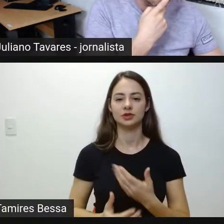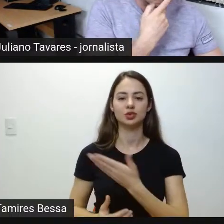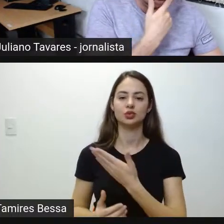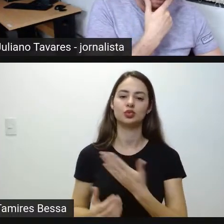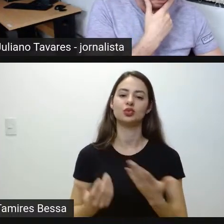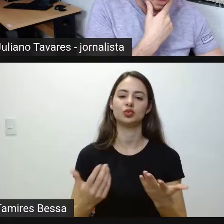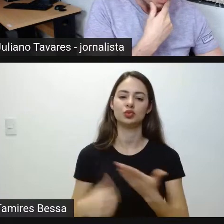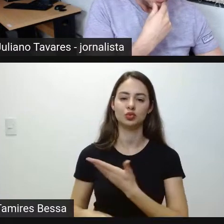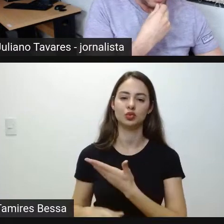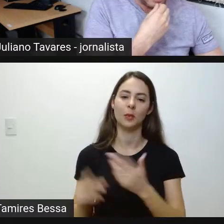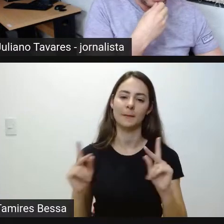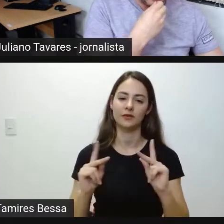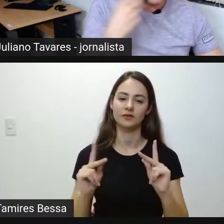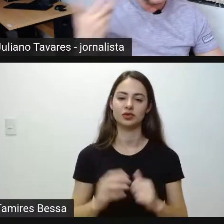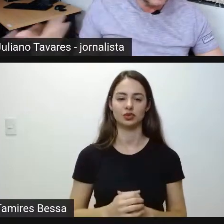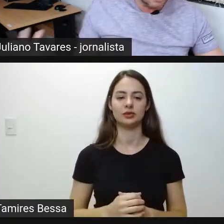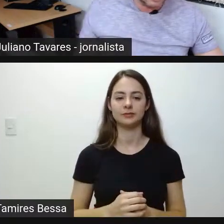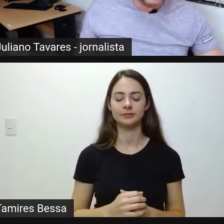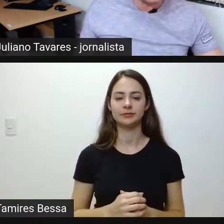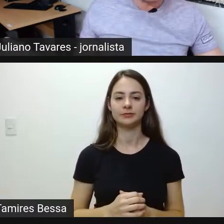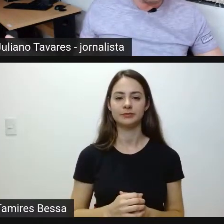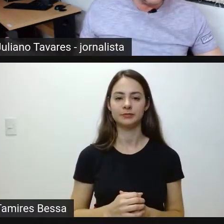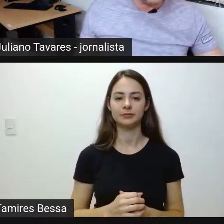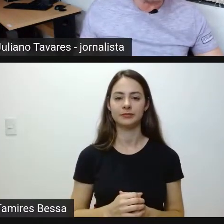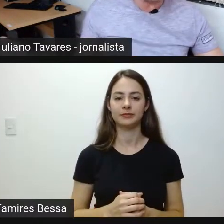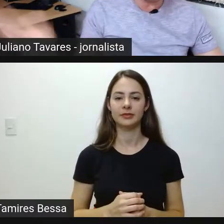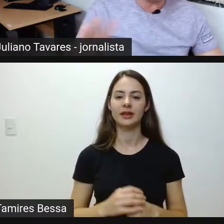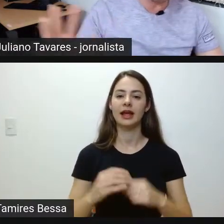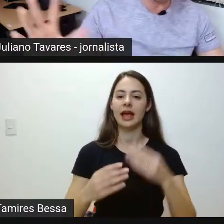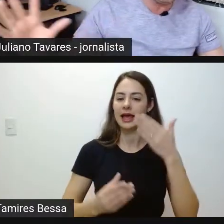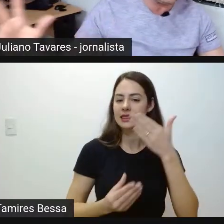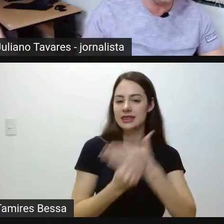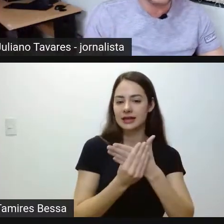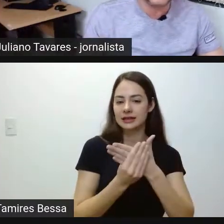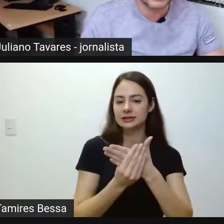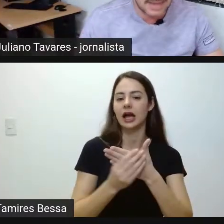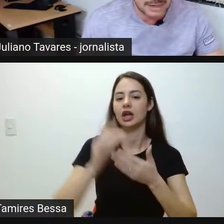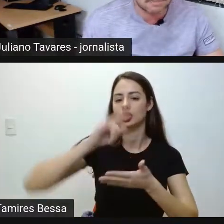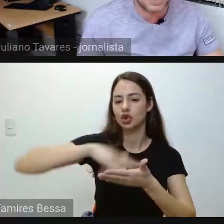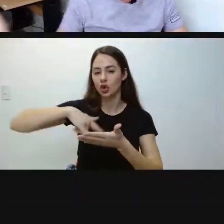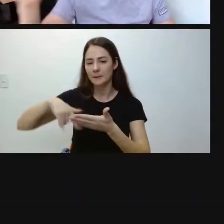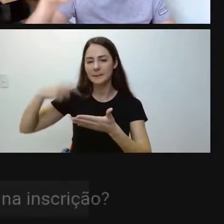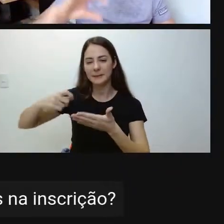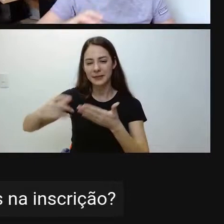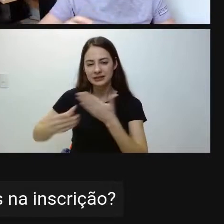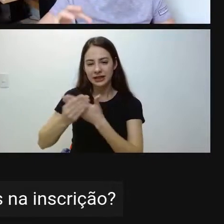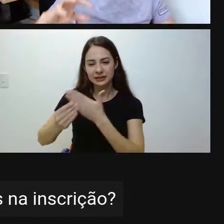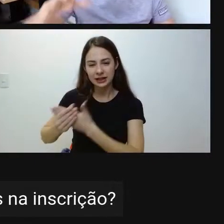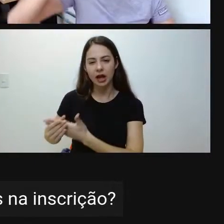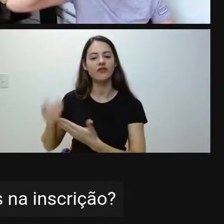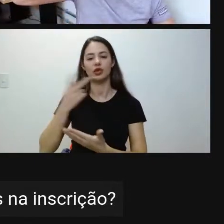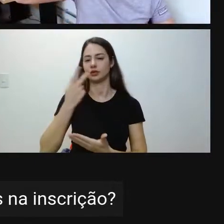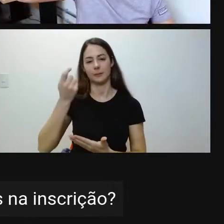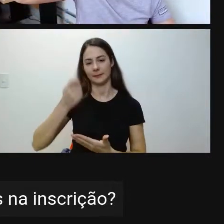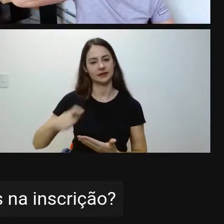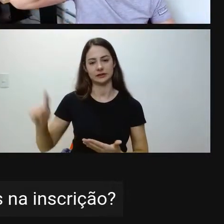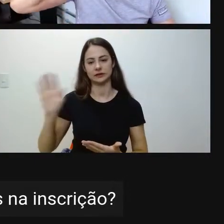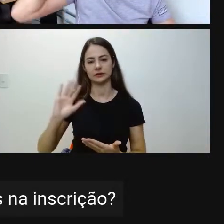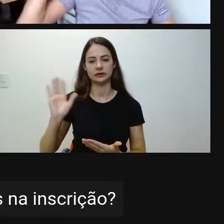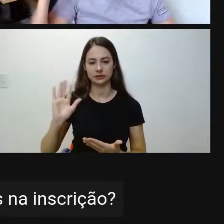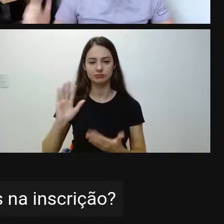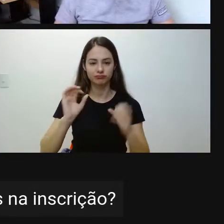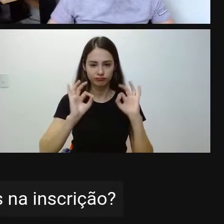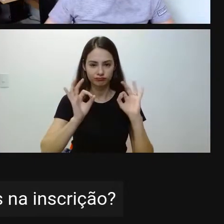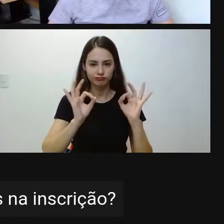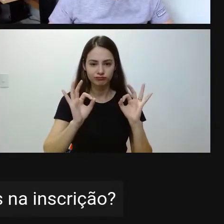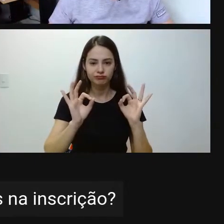professora Mônica. A questão de anexar documentos, a gente já falou aqui, não tem necessidade para a inscrição, né, Vilma? Sim,